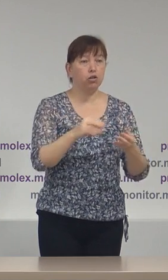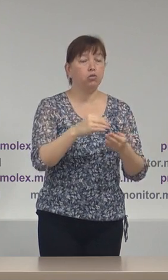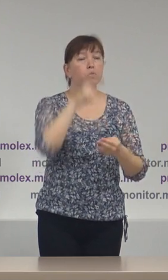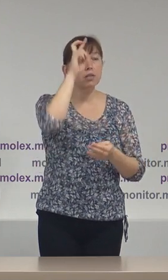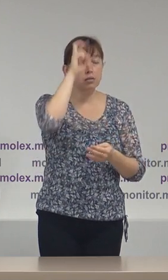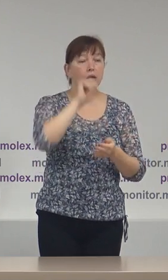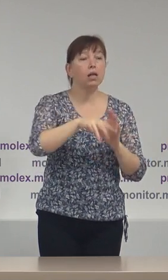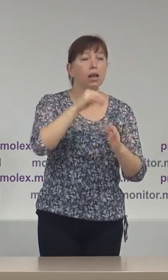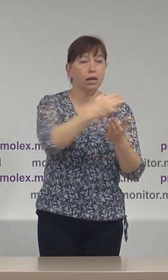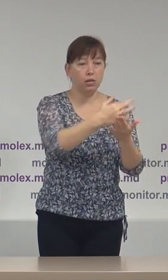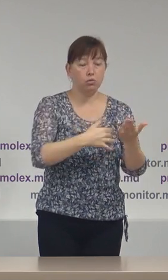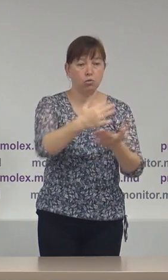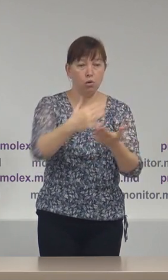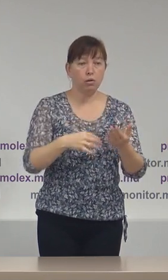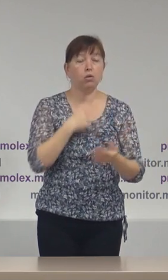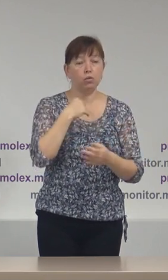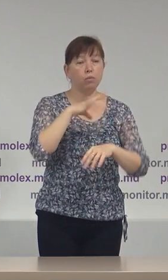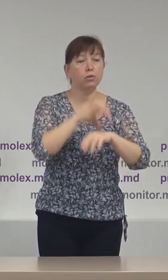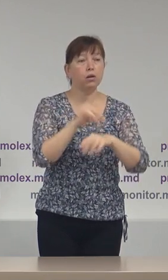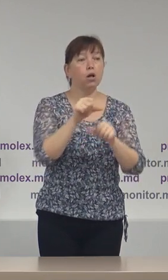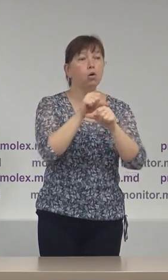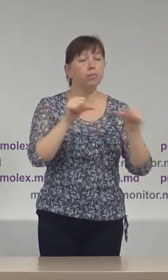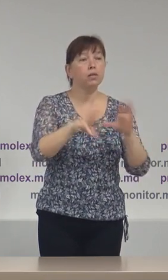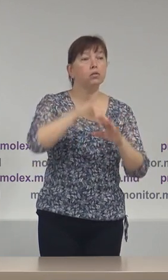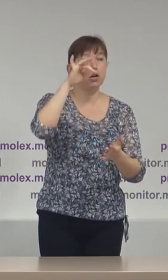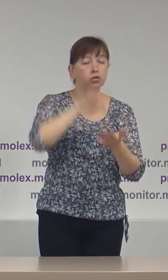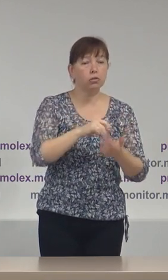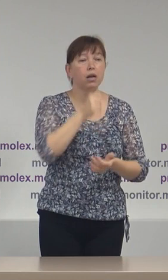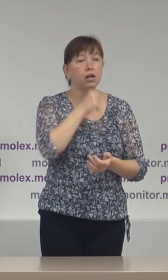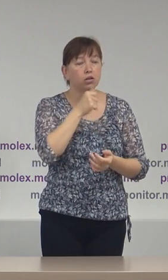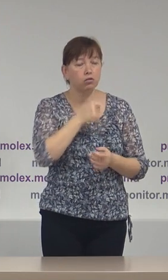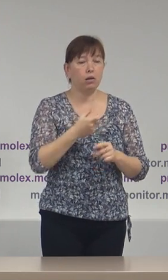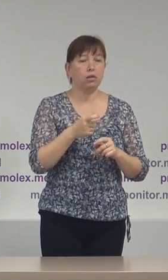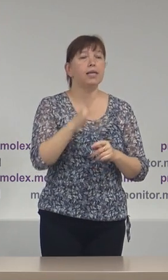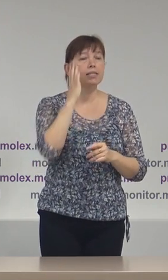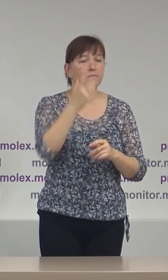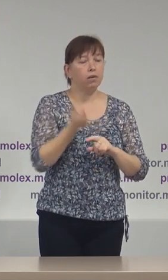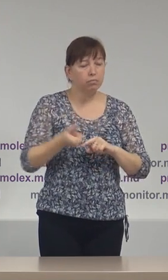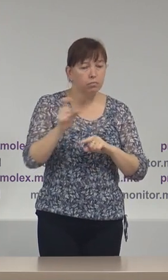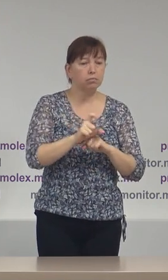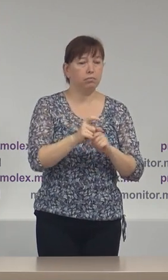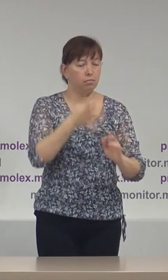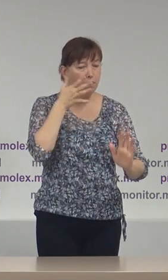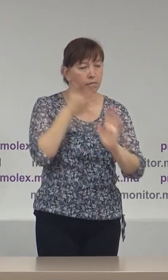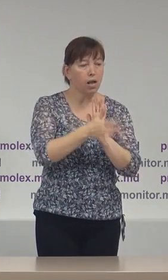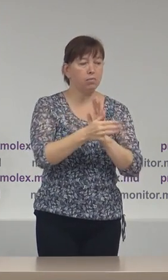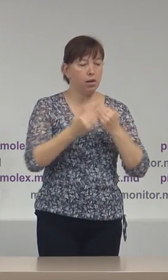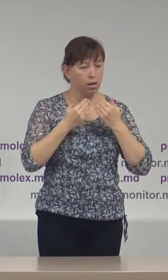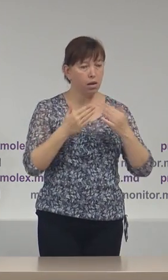observat că Comisie Electorală Centrală încearcă să fie cât mai transparentă și